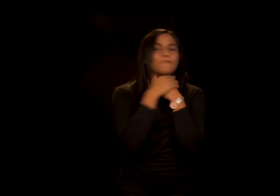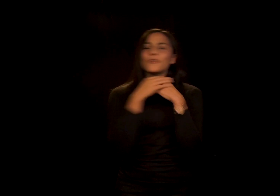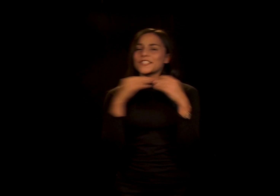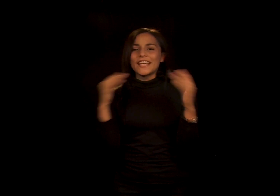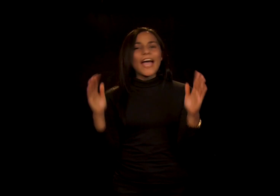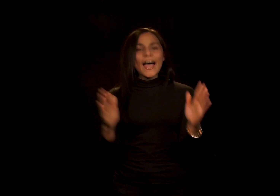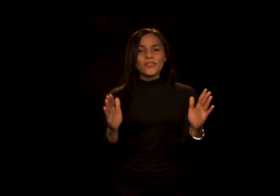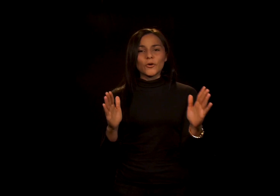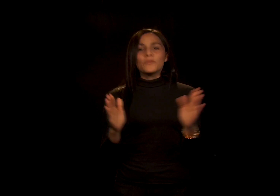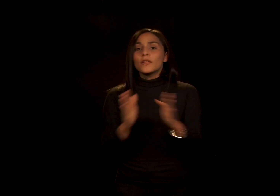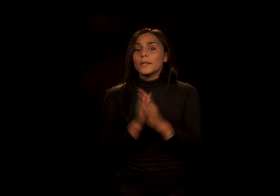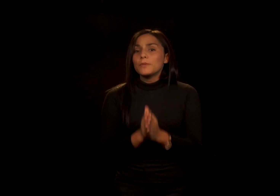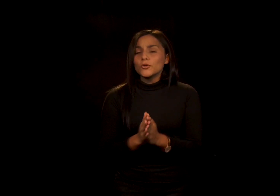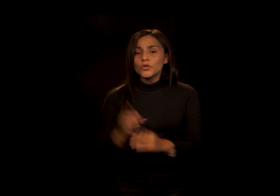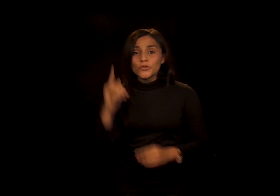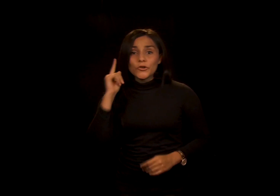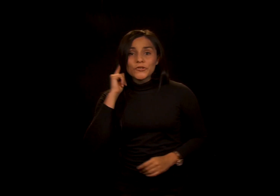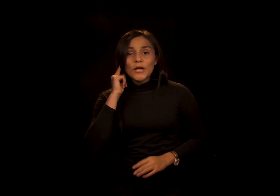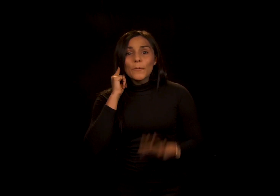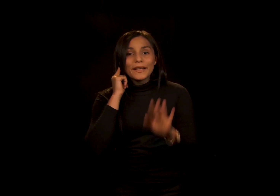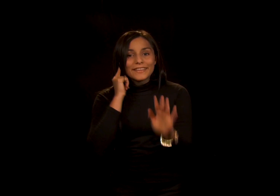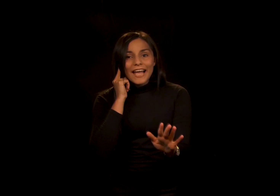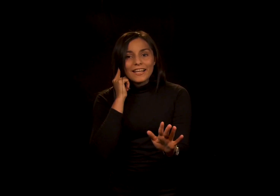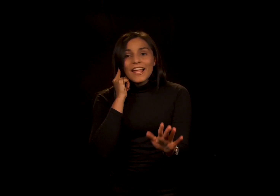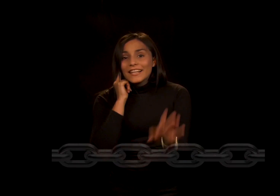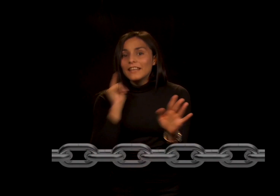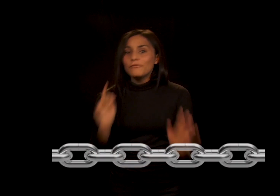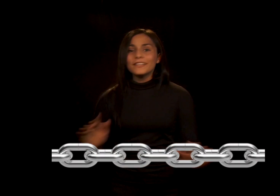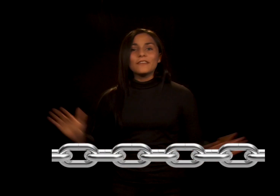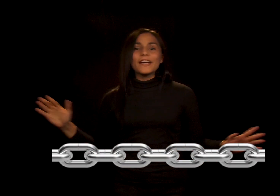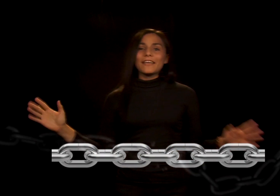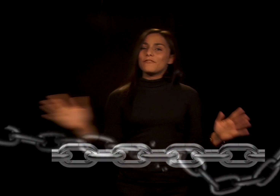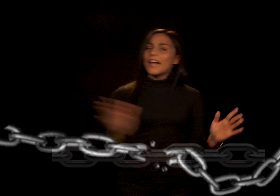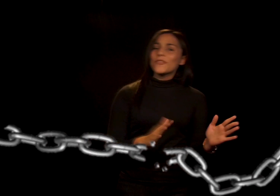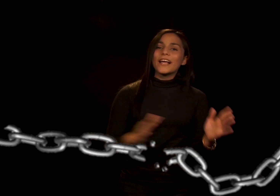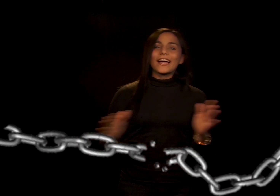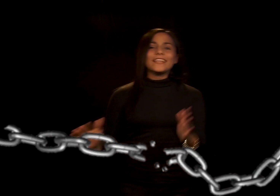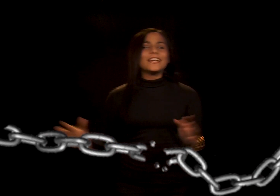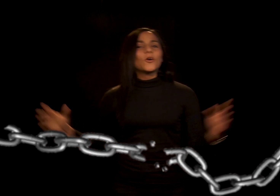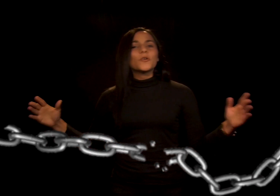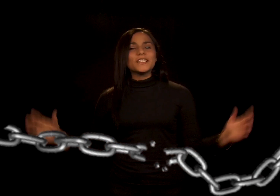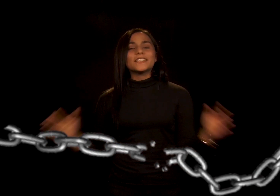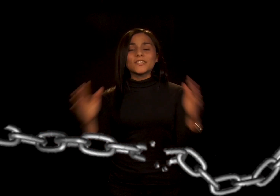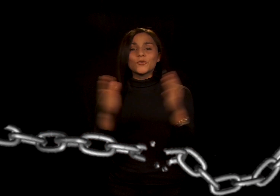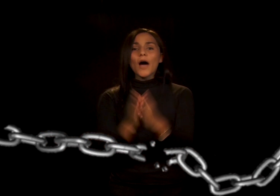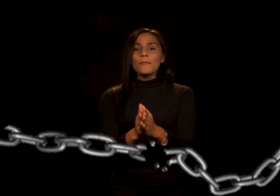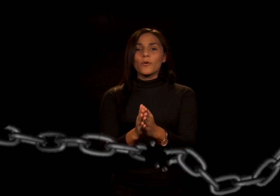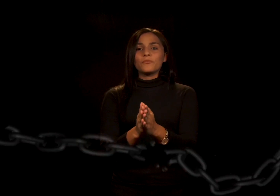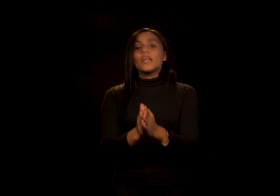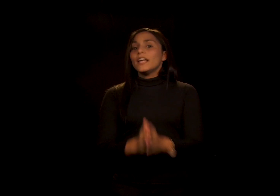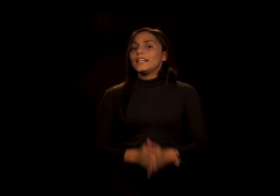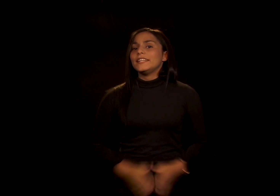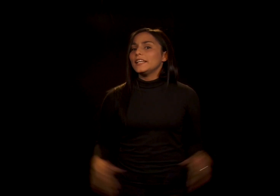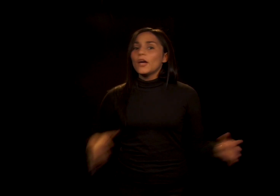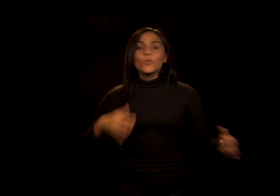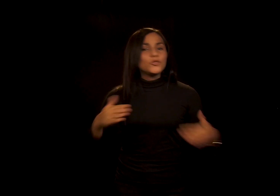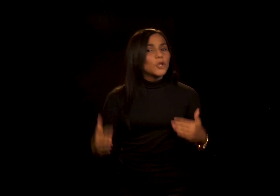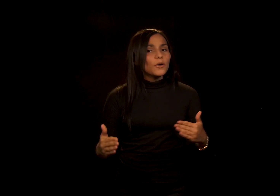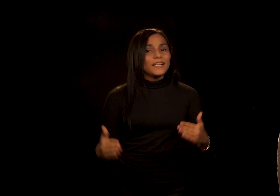forcejando De pronto se oyó sonar un metal La elefanta había quebrado la cadena y corría hacia su amo El tigre huyó y la